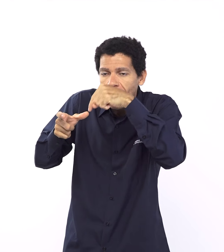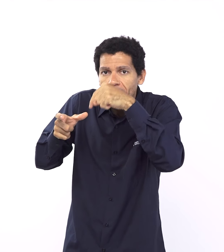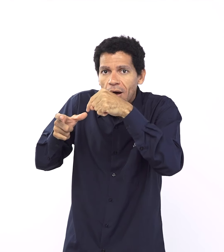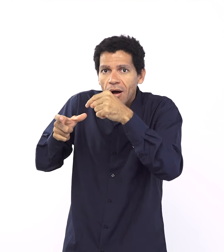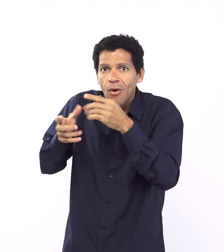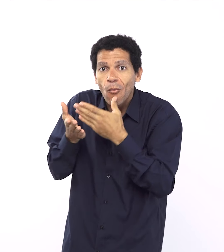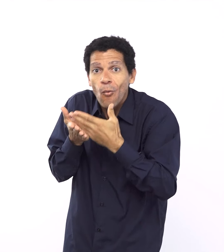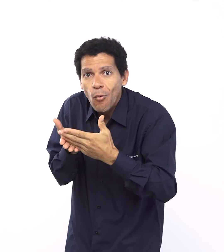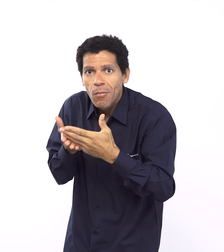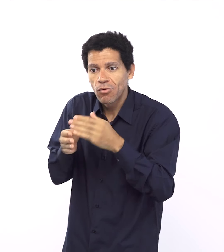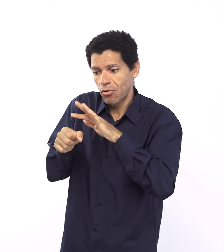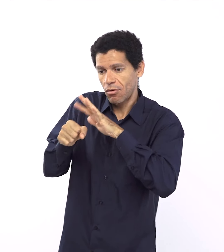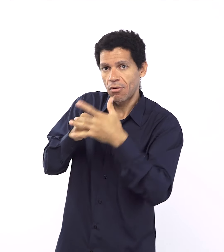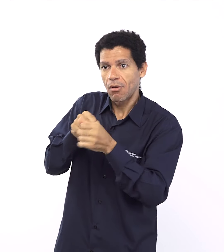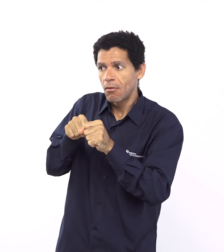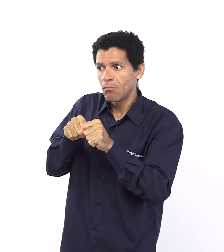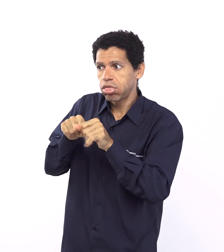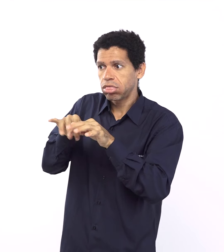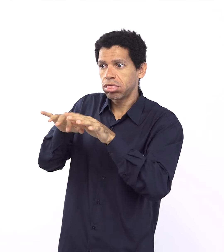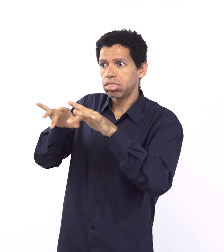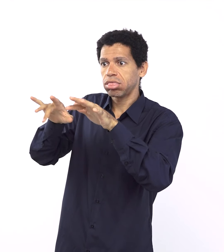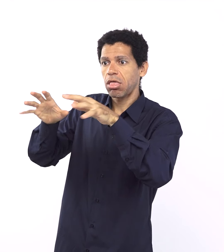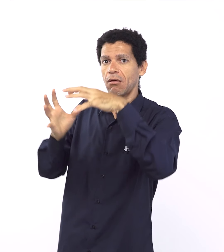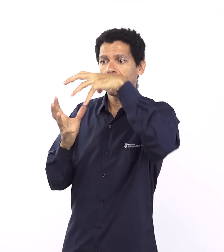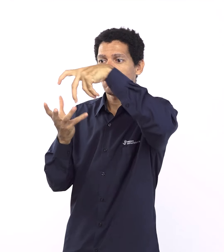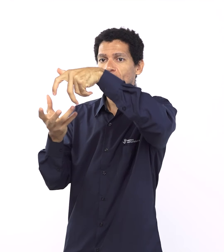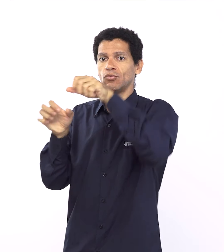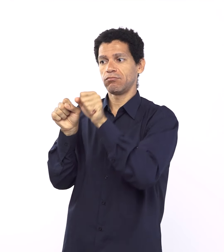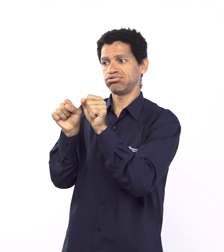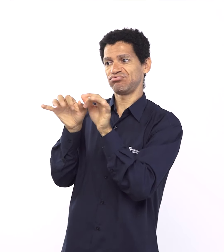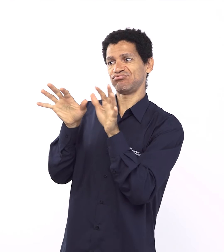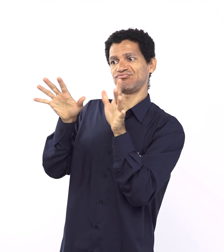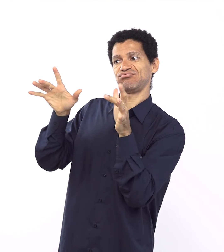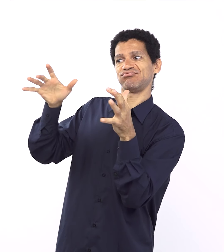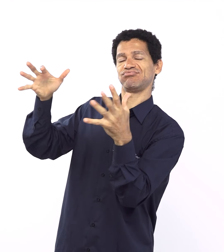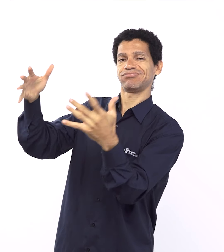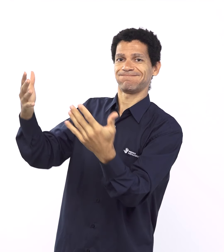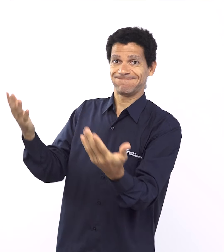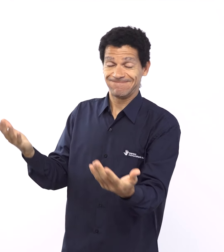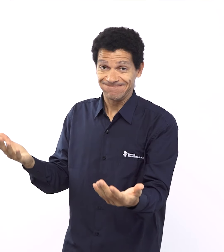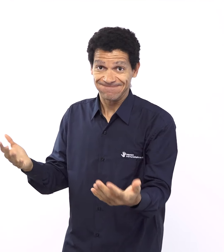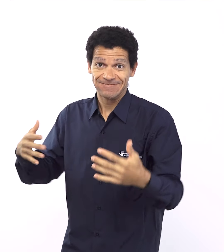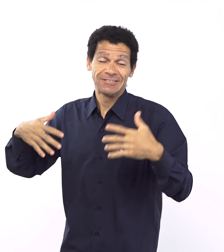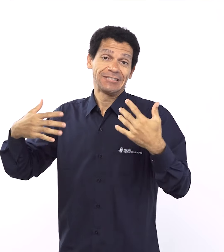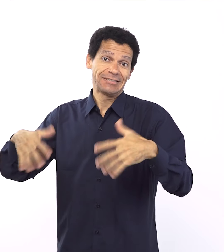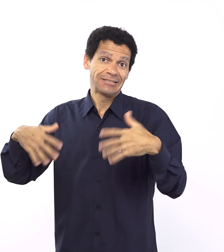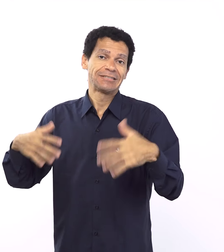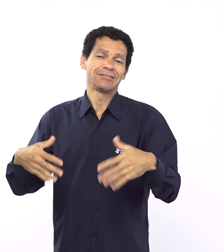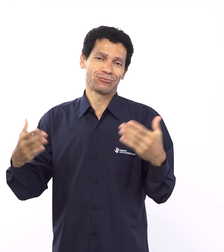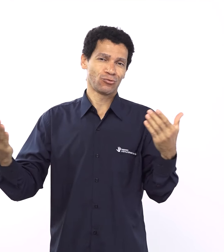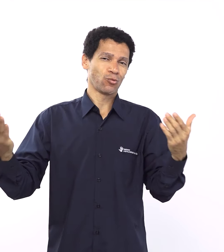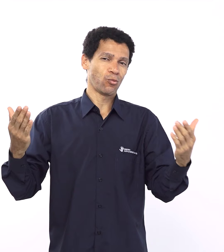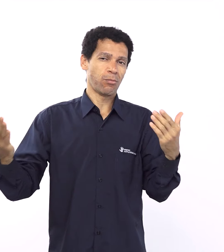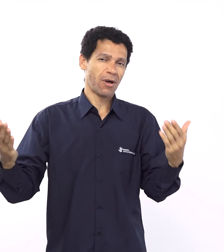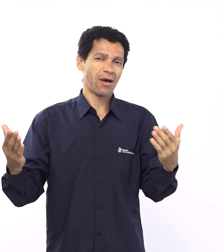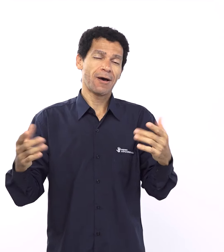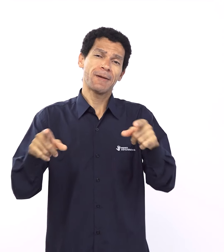de anunciar e de dar 120 anos e de anunciar essa destruição, porque nós estamos falando aqui de